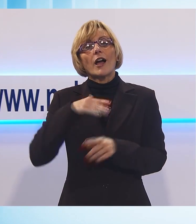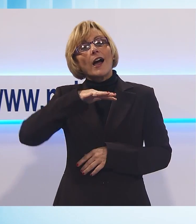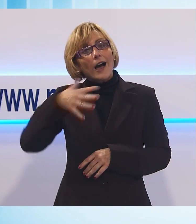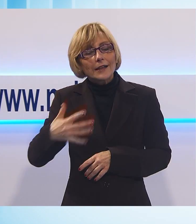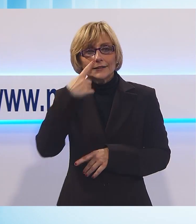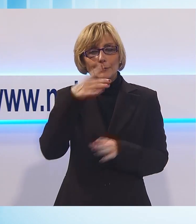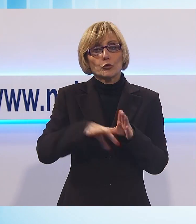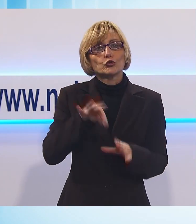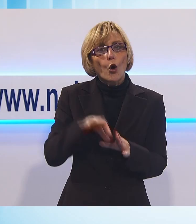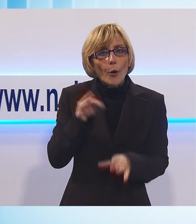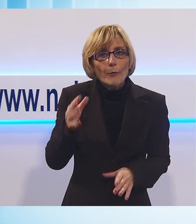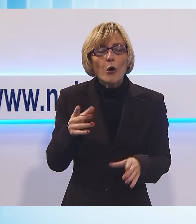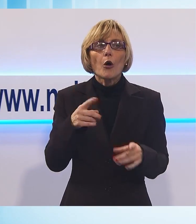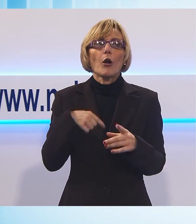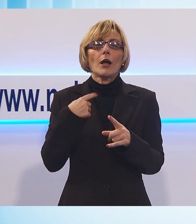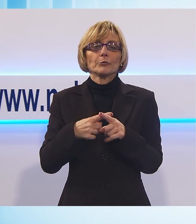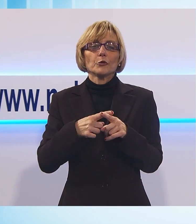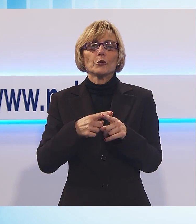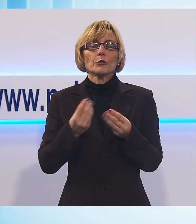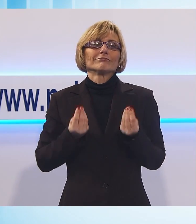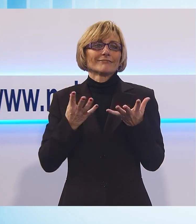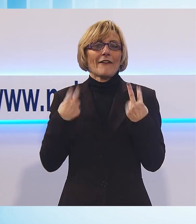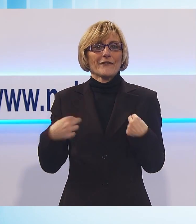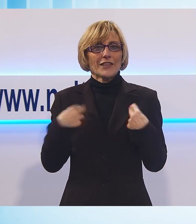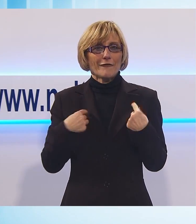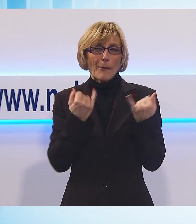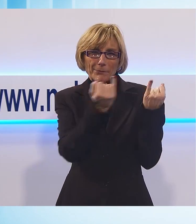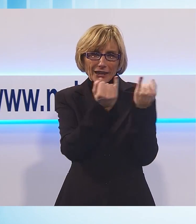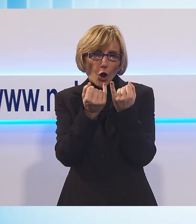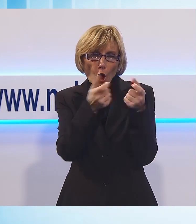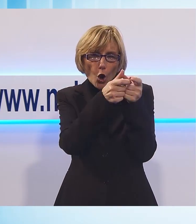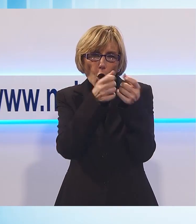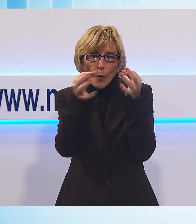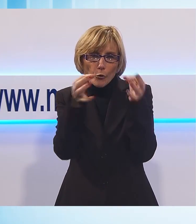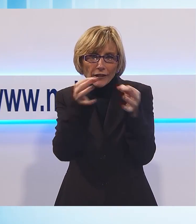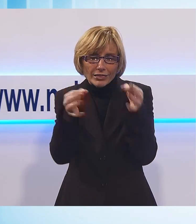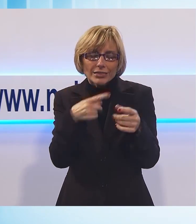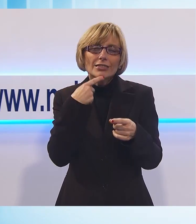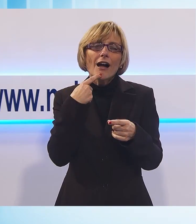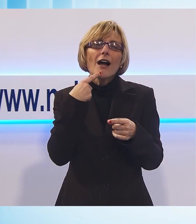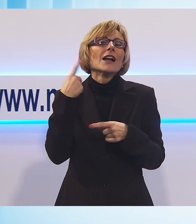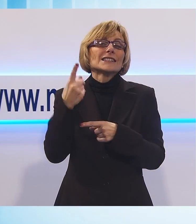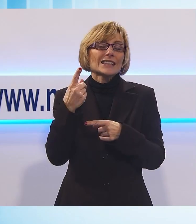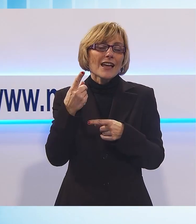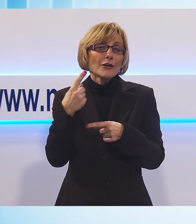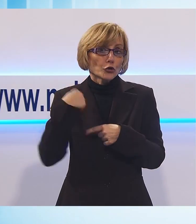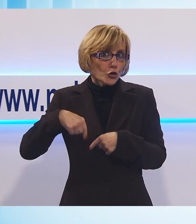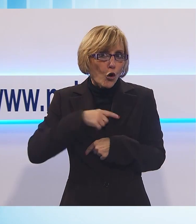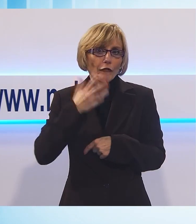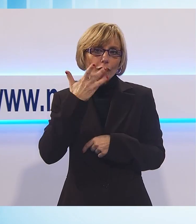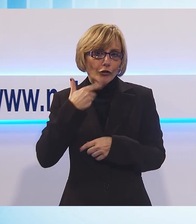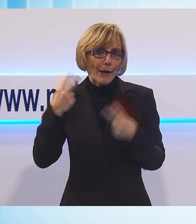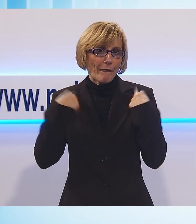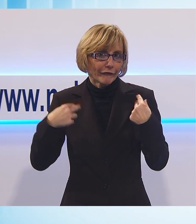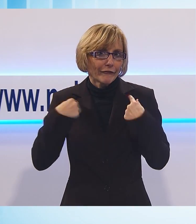tombole. Ecco, il tutto per tenere vivo queste piccole comunità che altrimenti andrebbero a sparire. Invece noi vogliamo essere